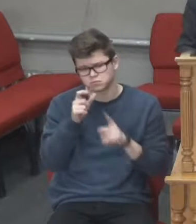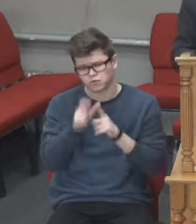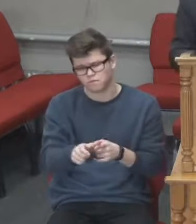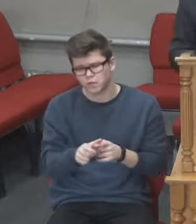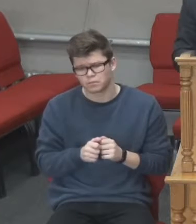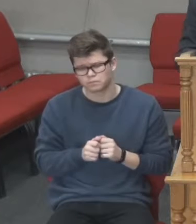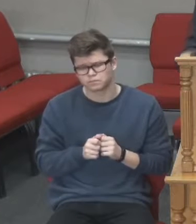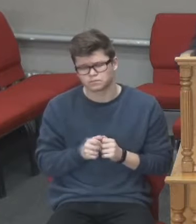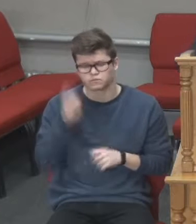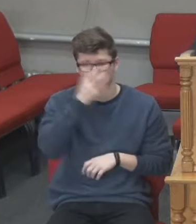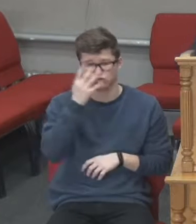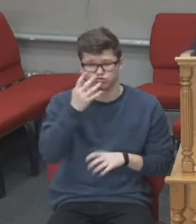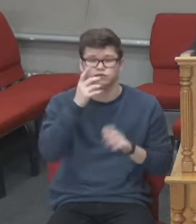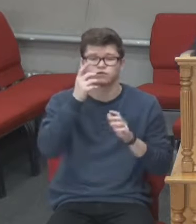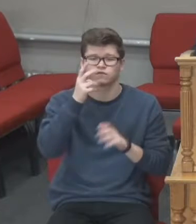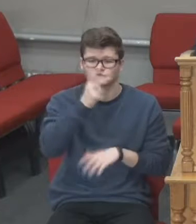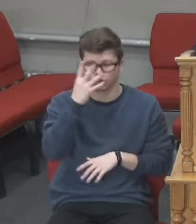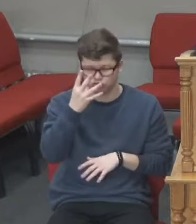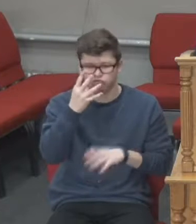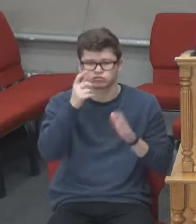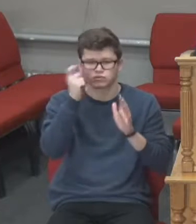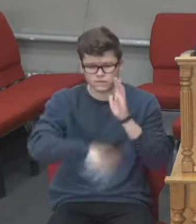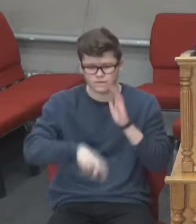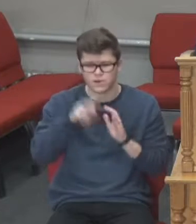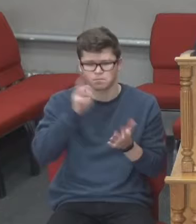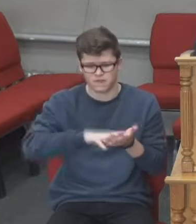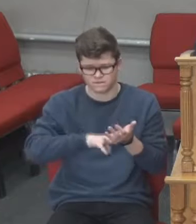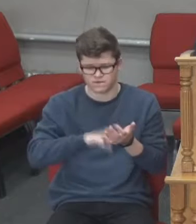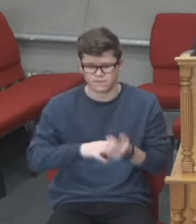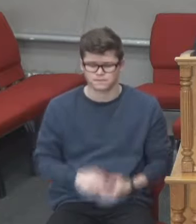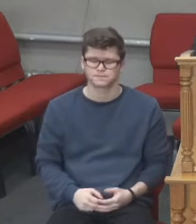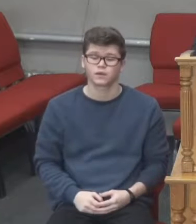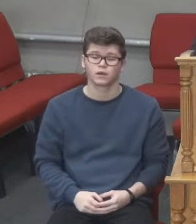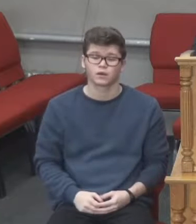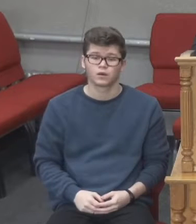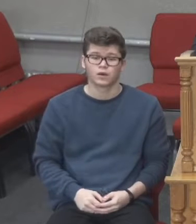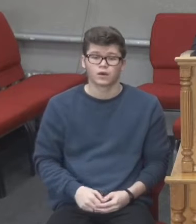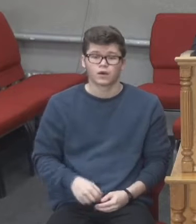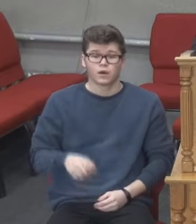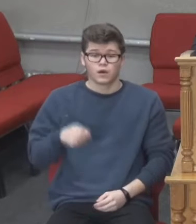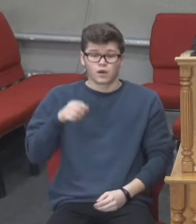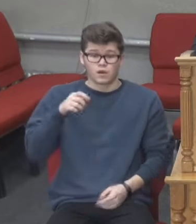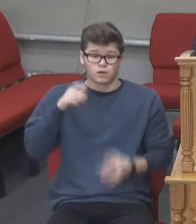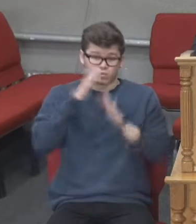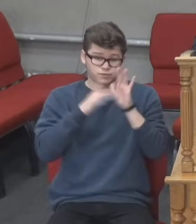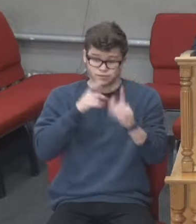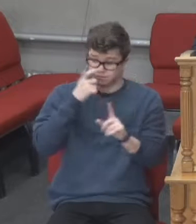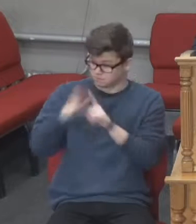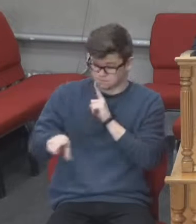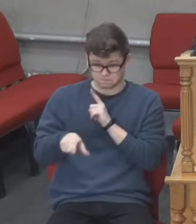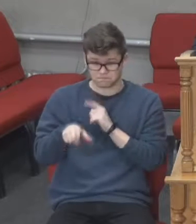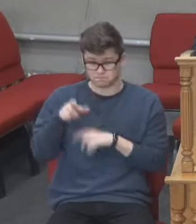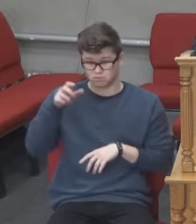24 розділ з другого вірша Євангелія від Матвія. Він же промовив у відповідь їм, чи